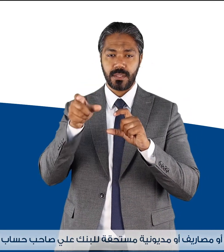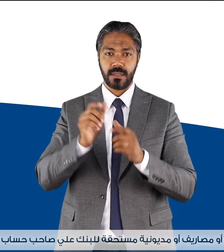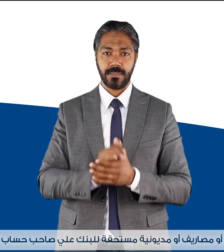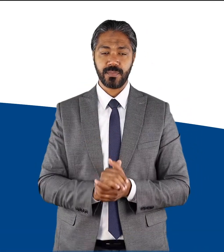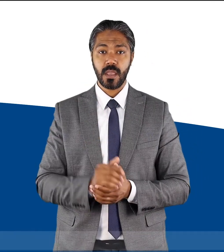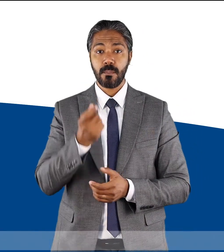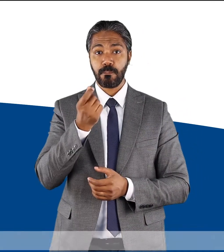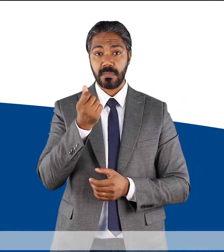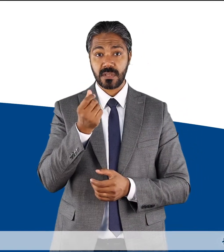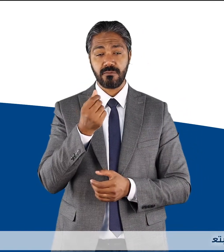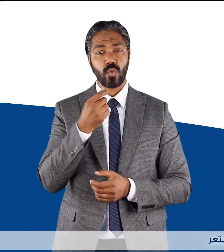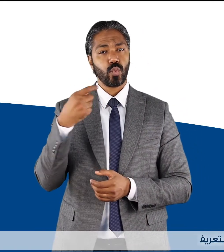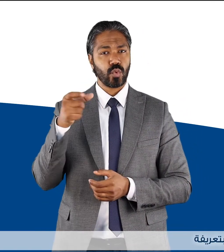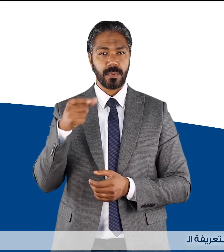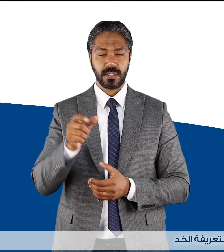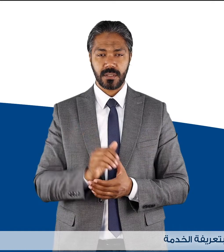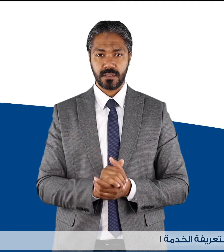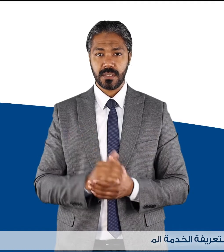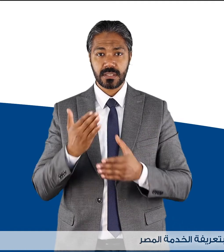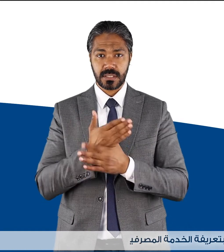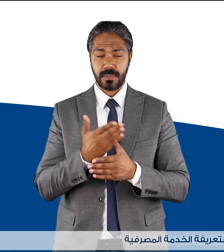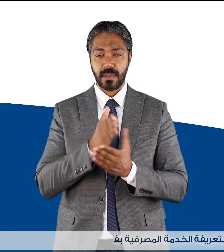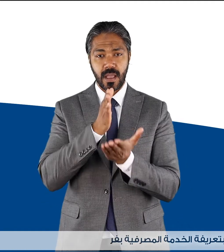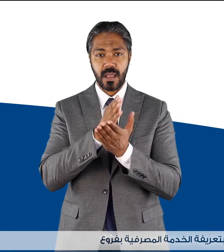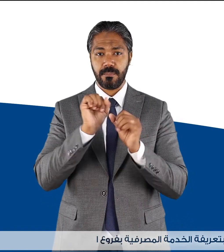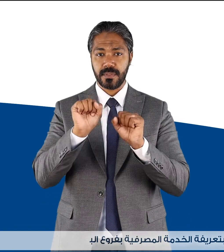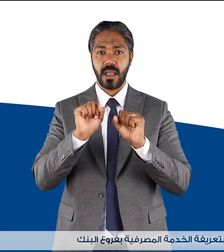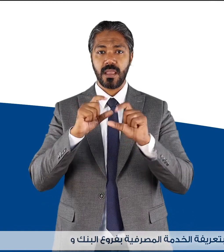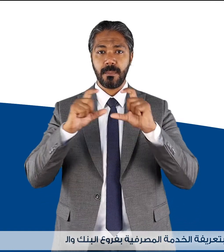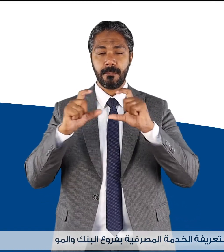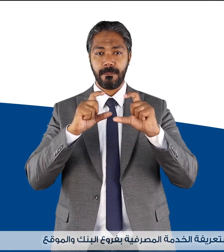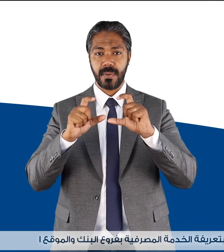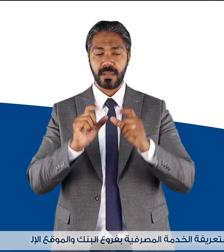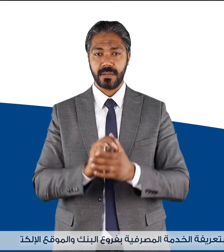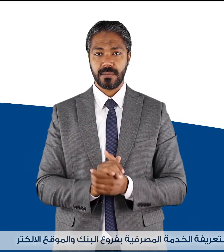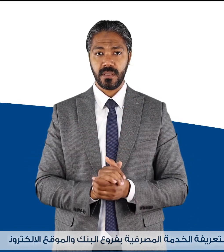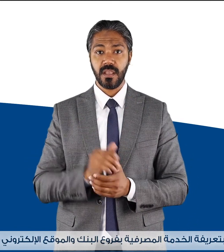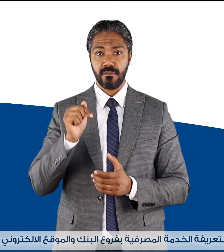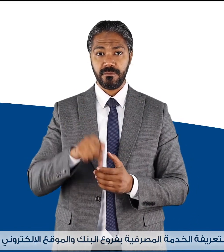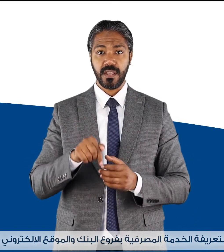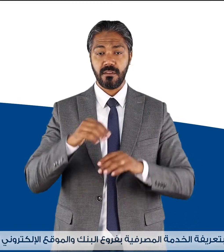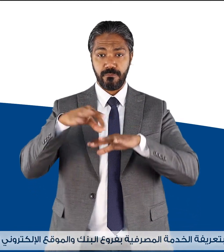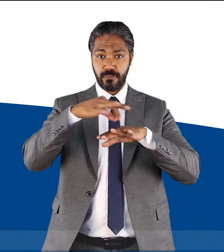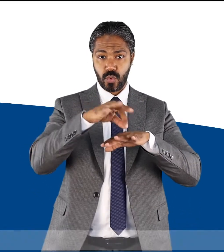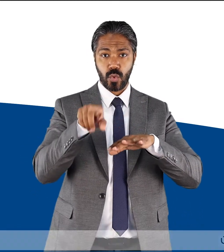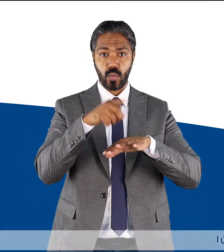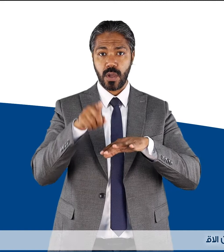والمعلنة بتعريفة الخدمة المصرفية بفروع البنك والموقع الإلكتروني للبنك يمكن